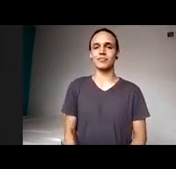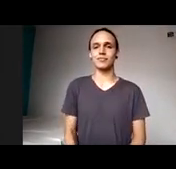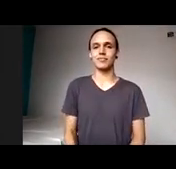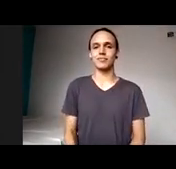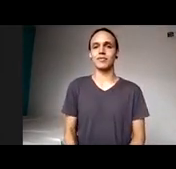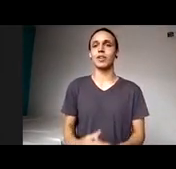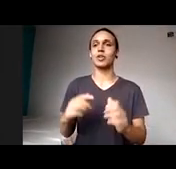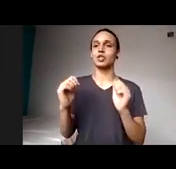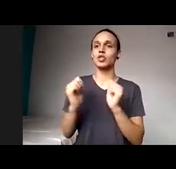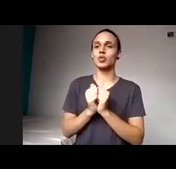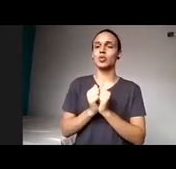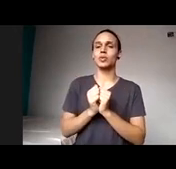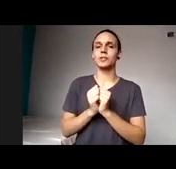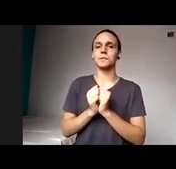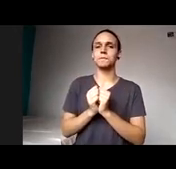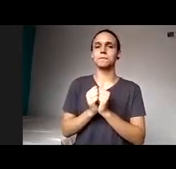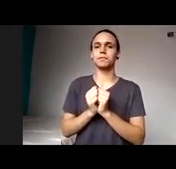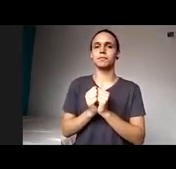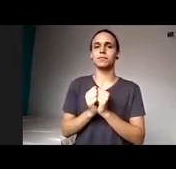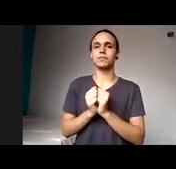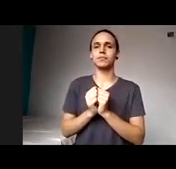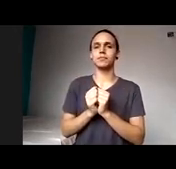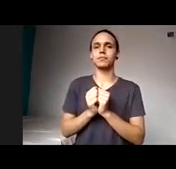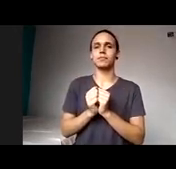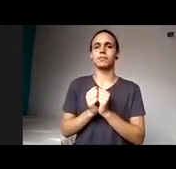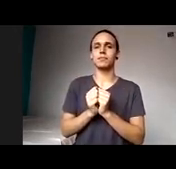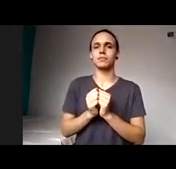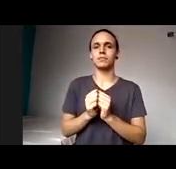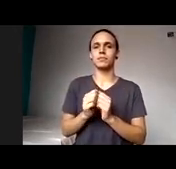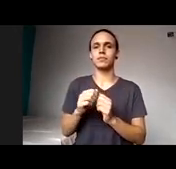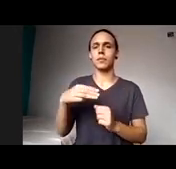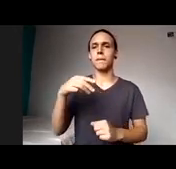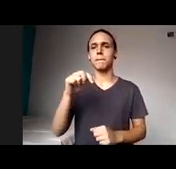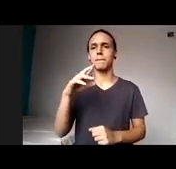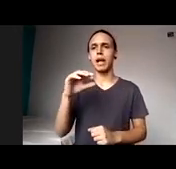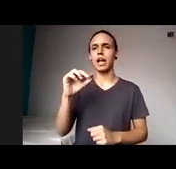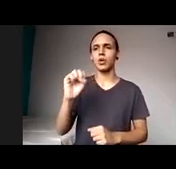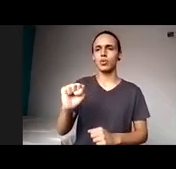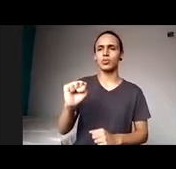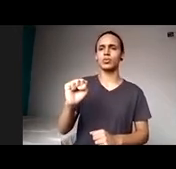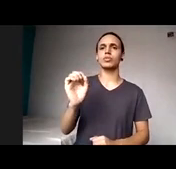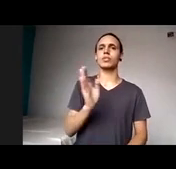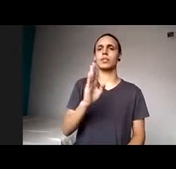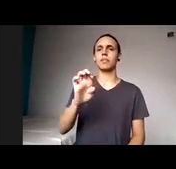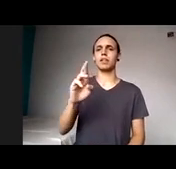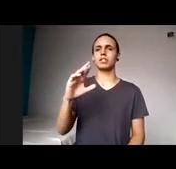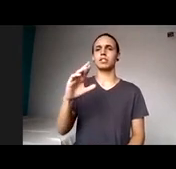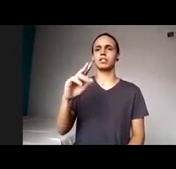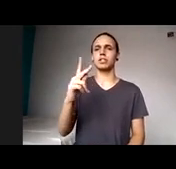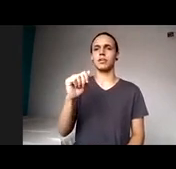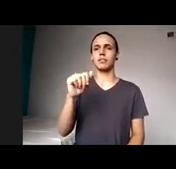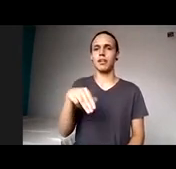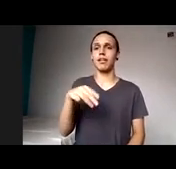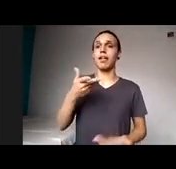Besserman, o nosso Besserman Diana, o Marco Besserman Diana. E ele me fez um convite. Armandinho,